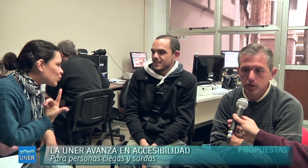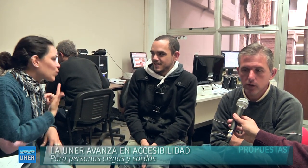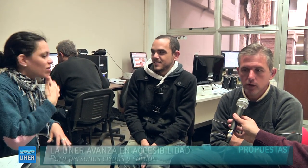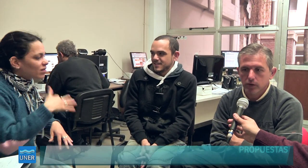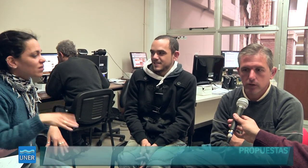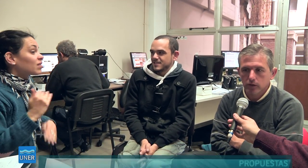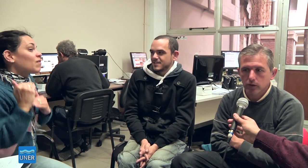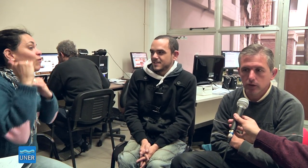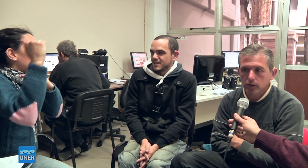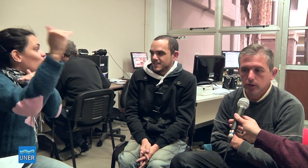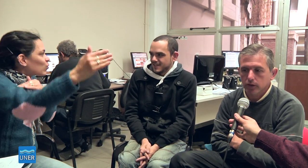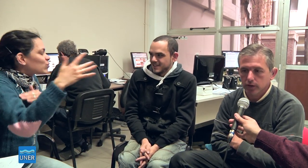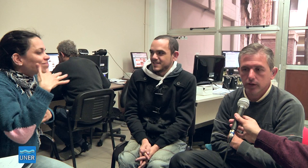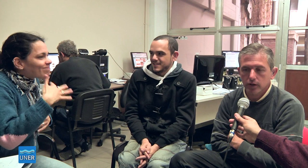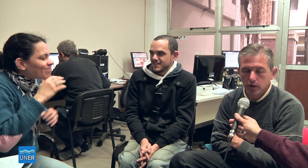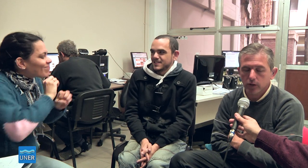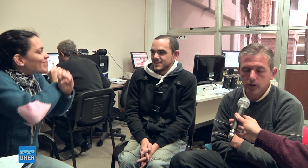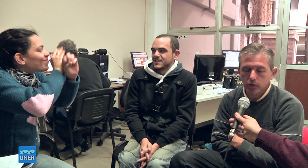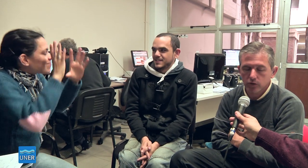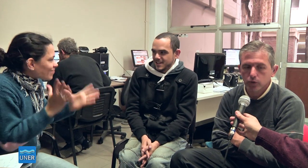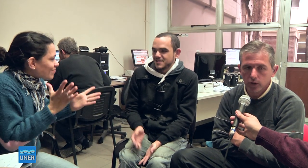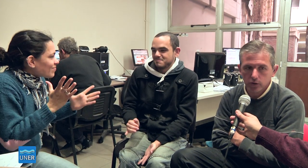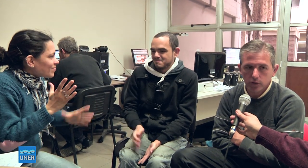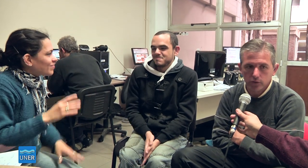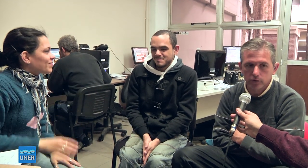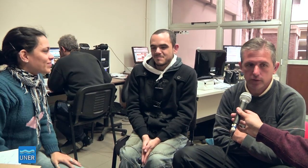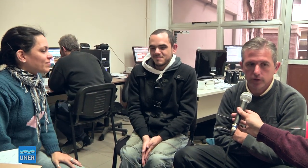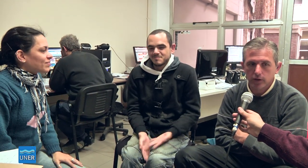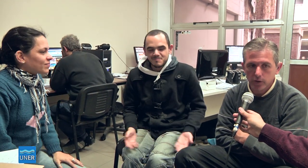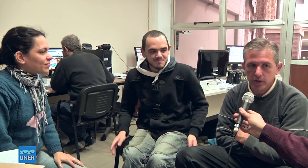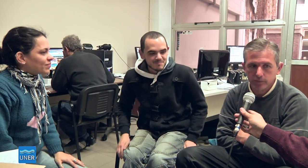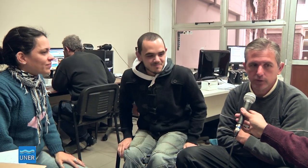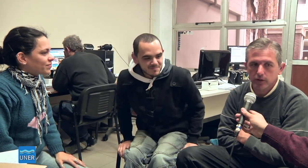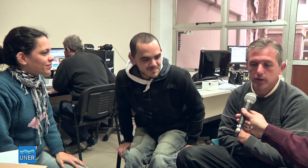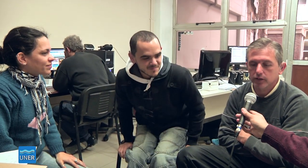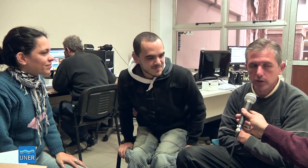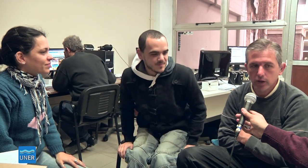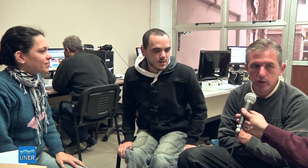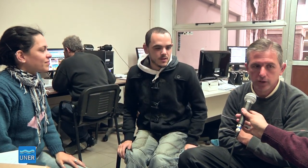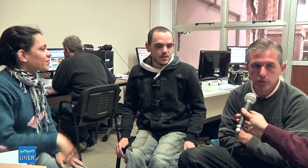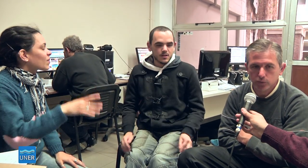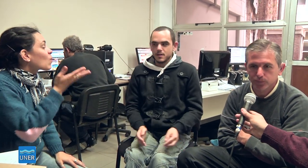futuro, para que siga avanzando y difundiendo cada vez más la asistibilidad para todos.